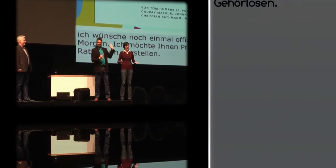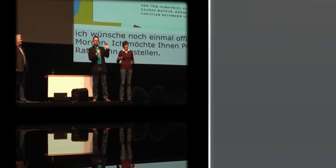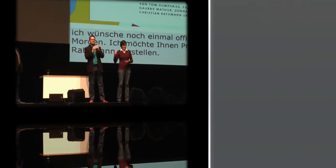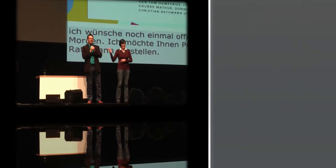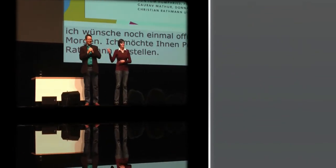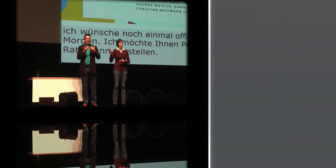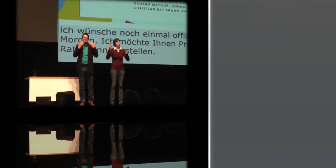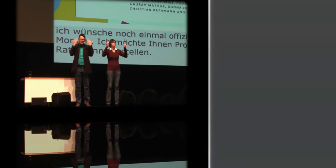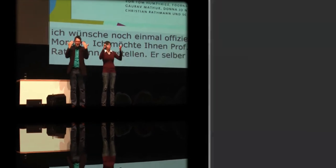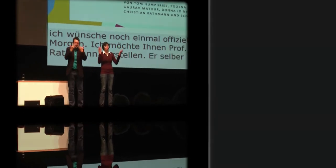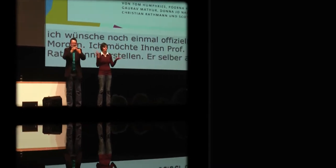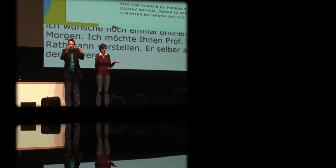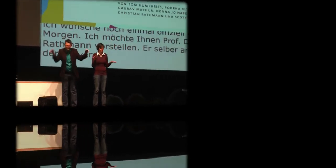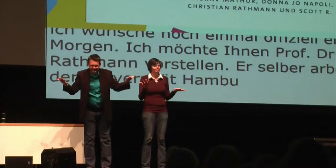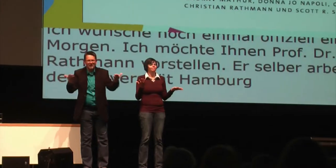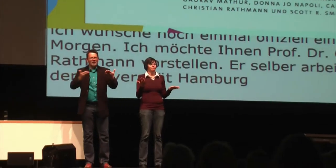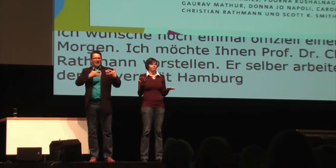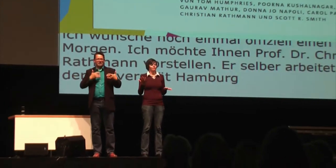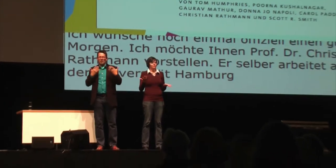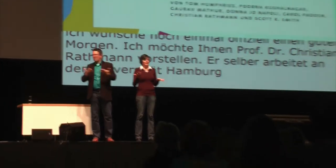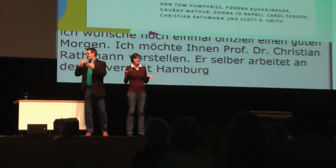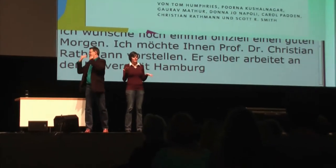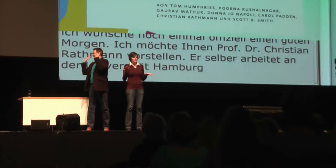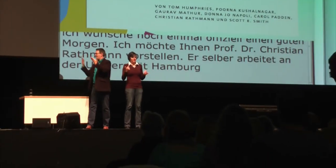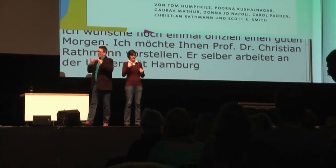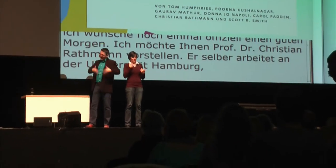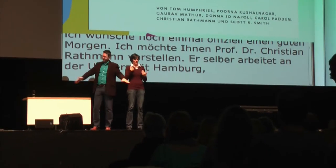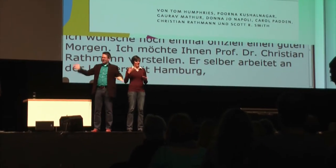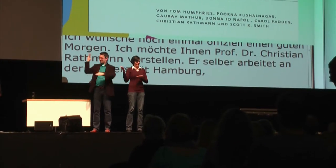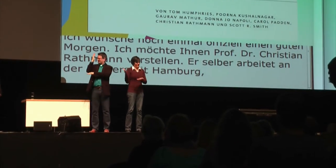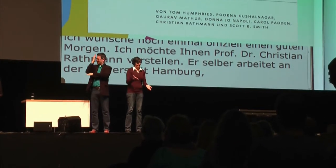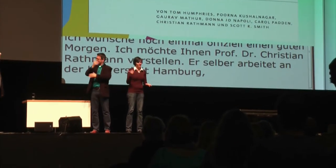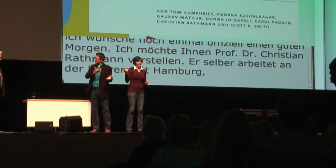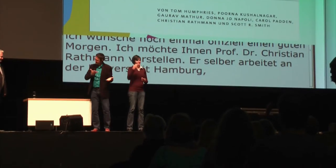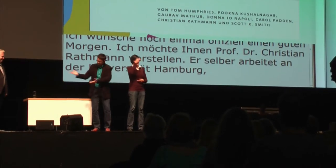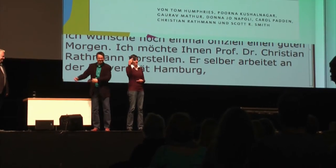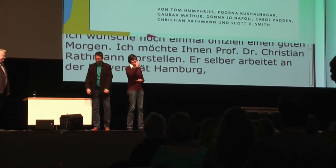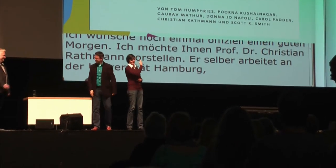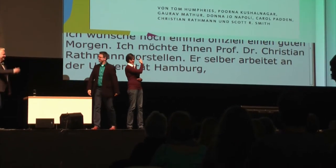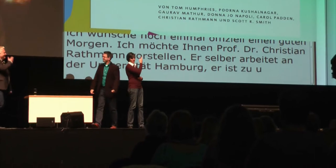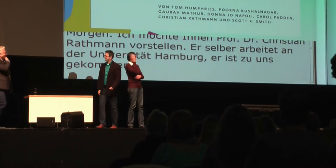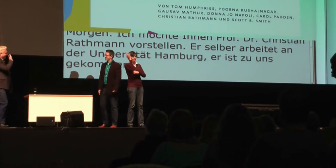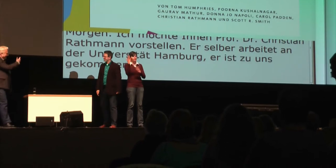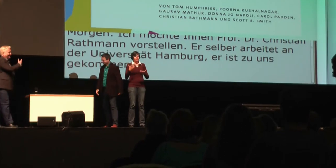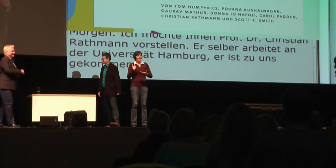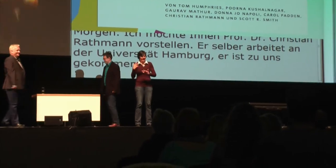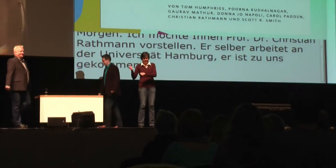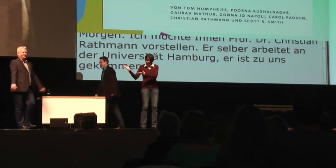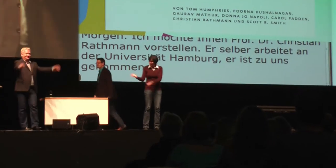um über das hier auch projizierte Thema zu referieren. Und ich bedanke mich bei Ihnen ganz herzlich für die Bereitschaft, diesen